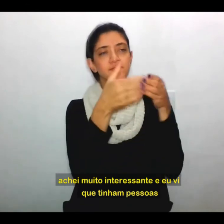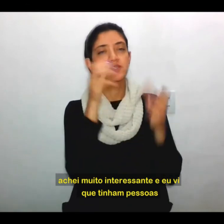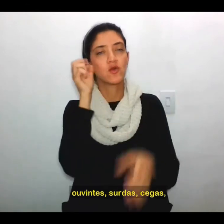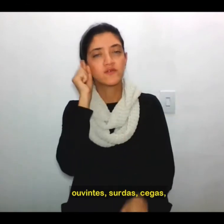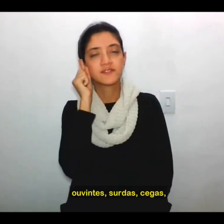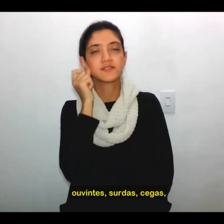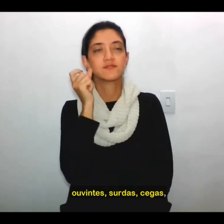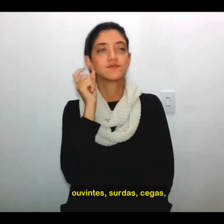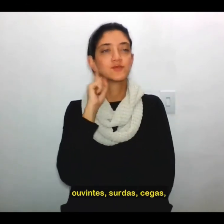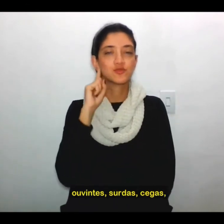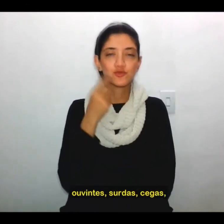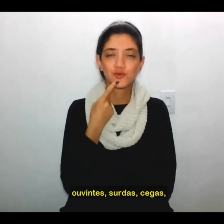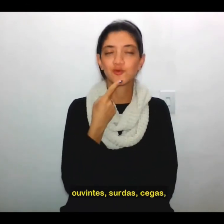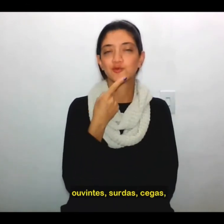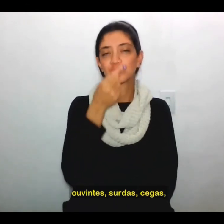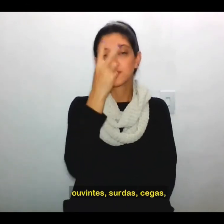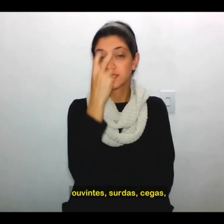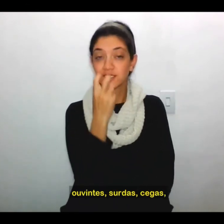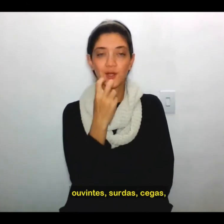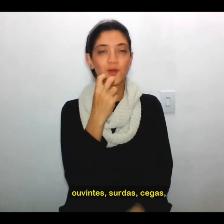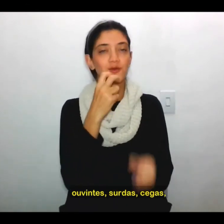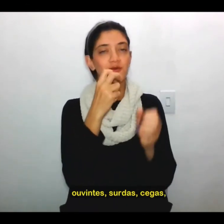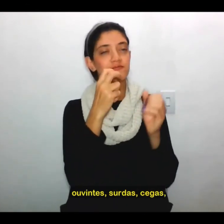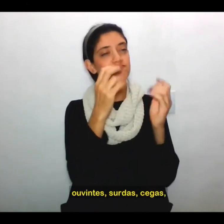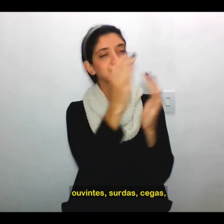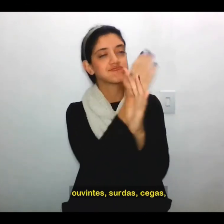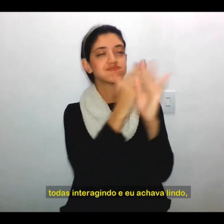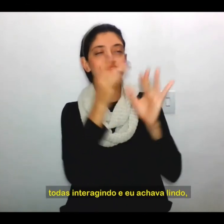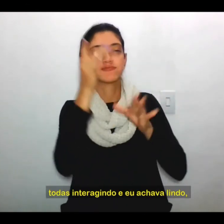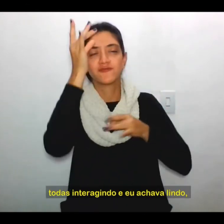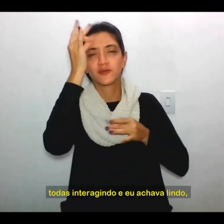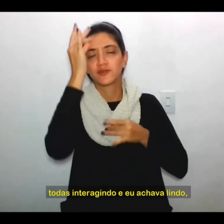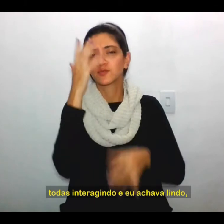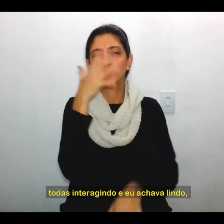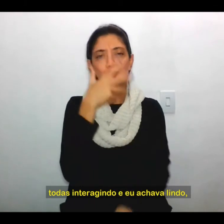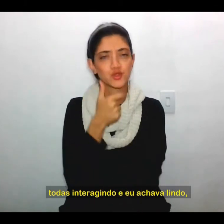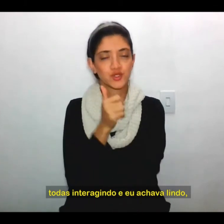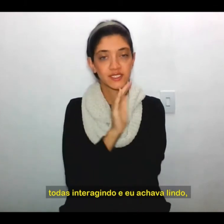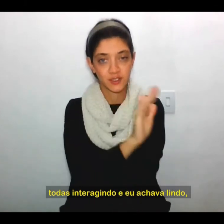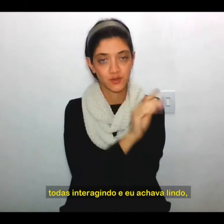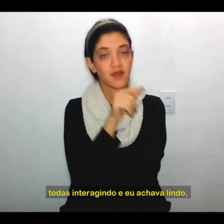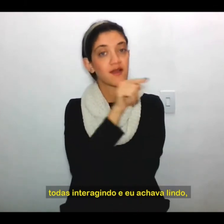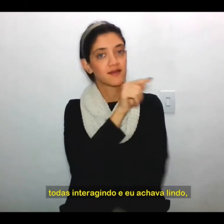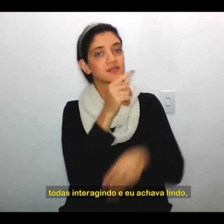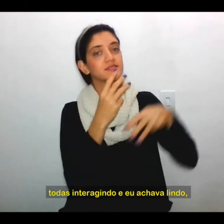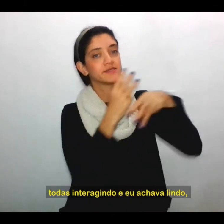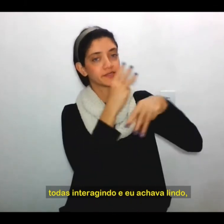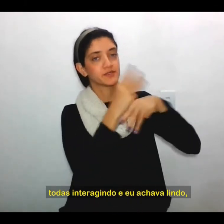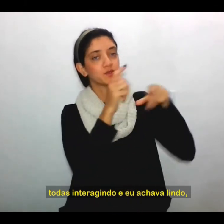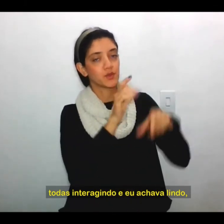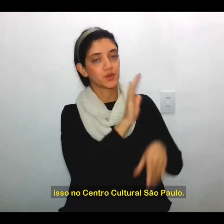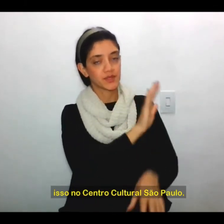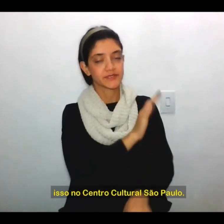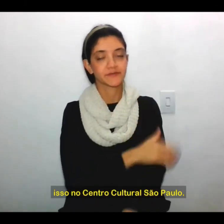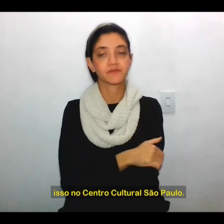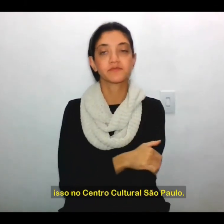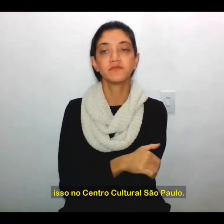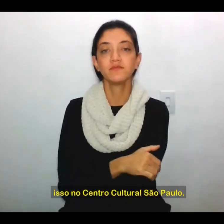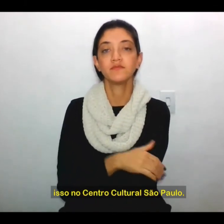ouvintes, surdas, cegas, todas interagindo, e eu achava lindo. Isso no Centro Cultural